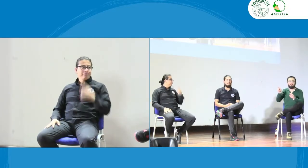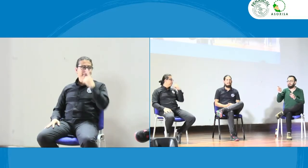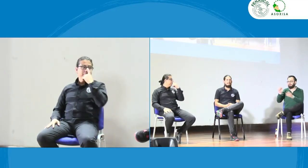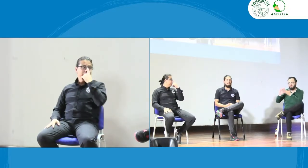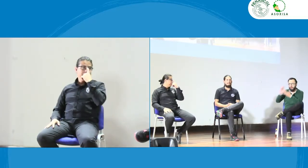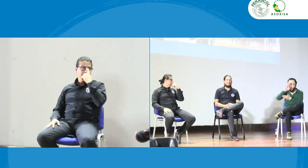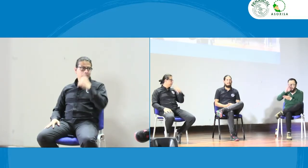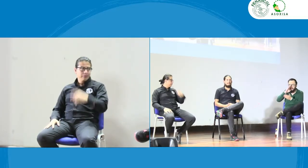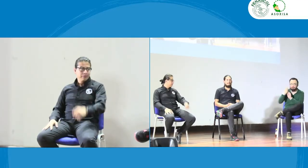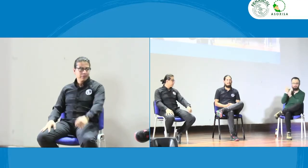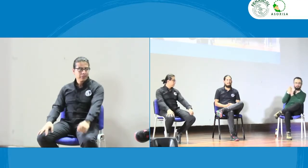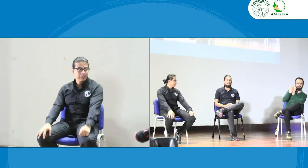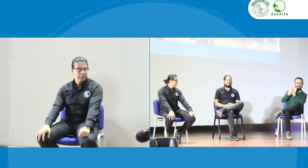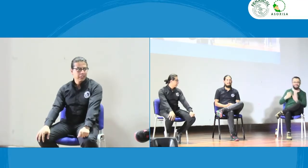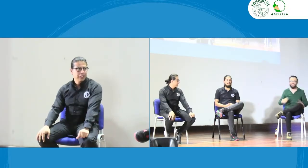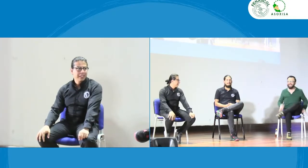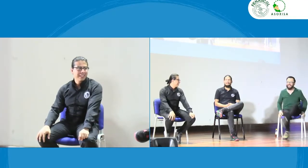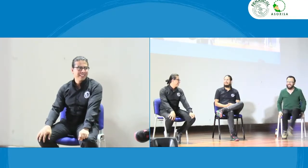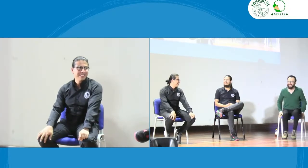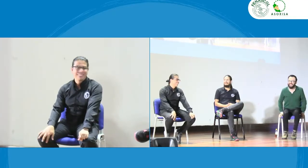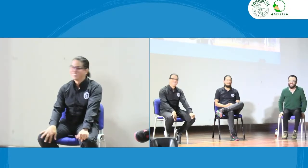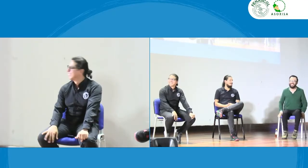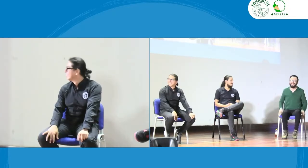sido culpa de los intérpretes que están asumiendo todos estos roles